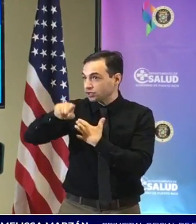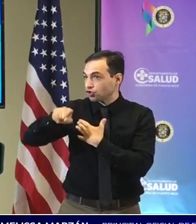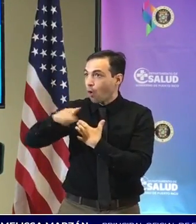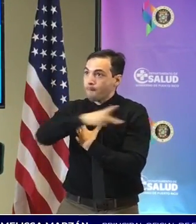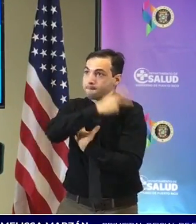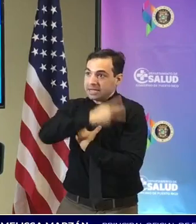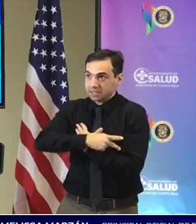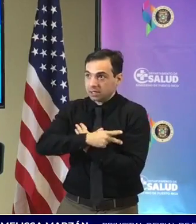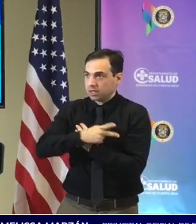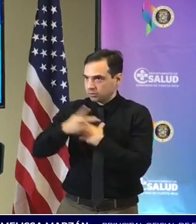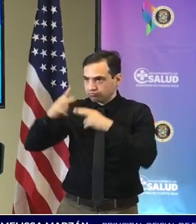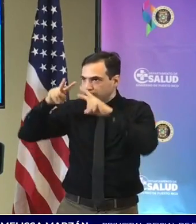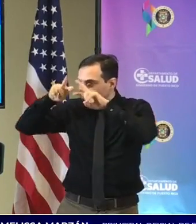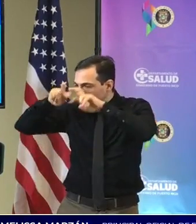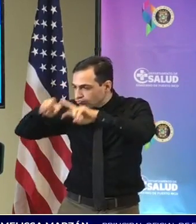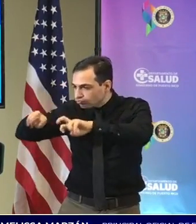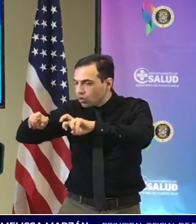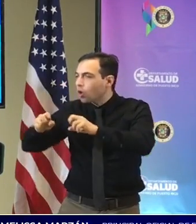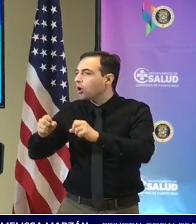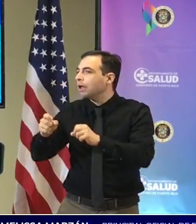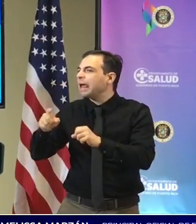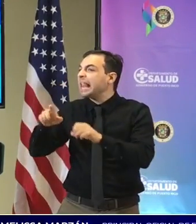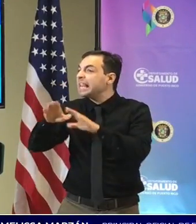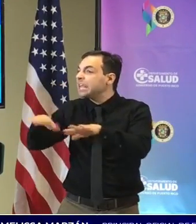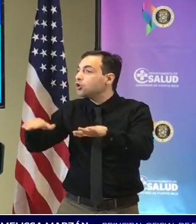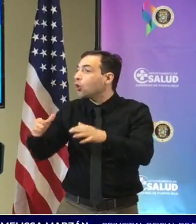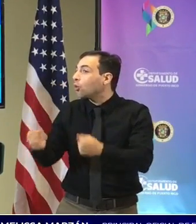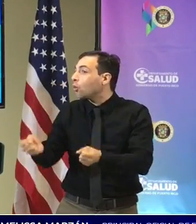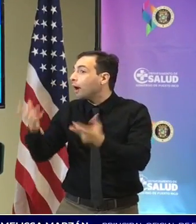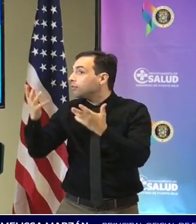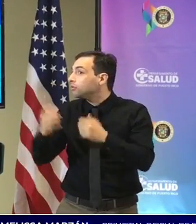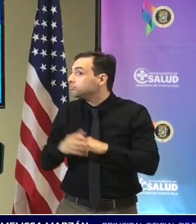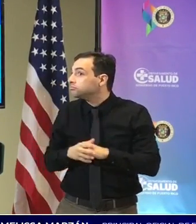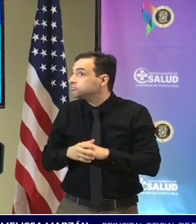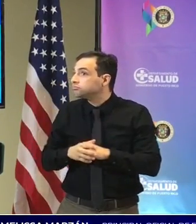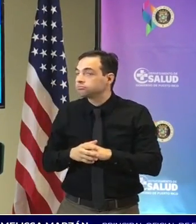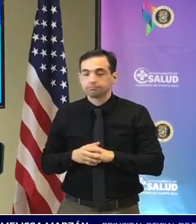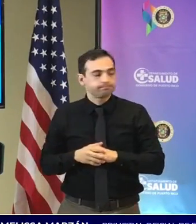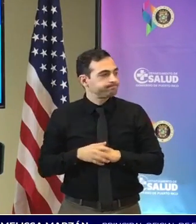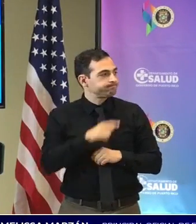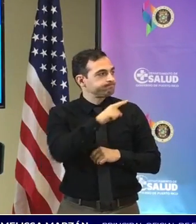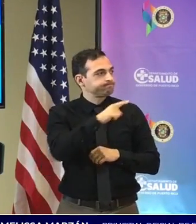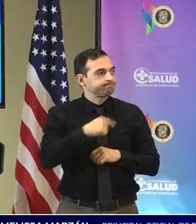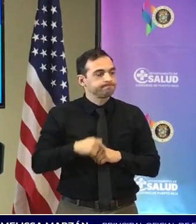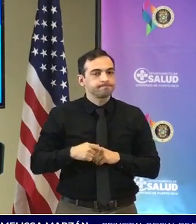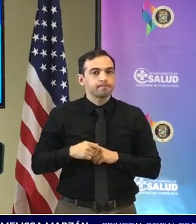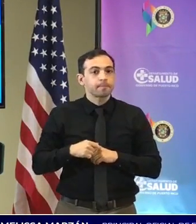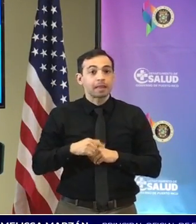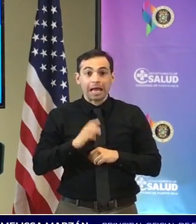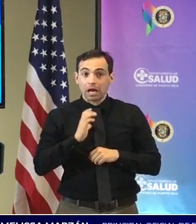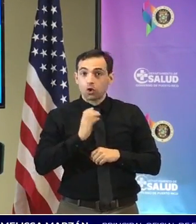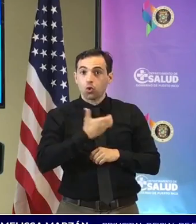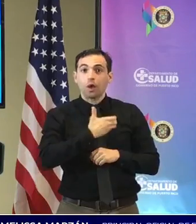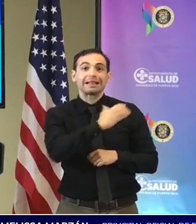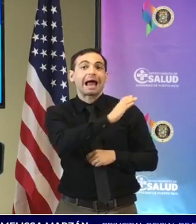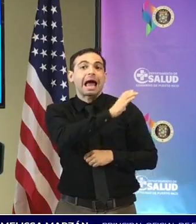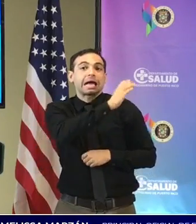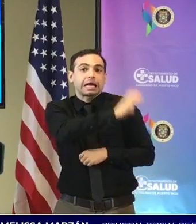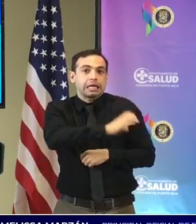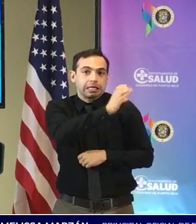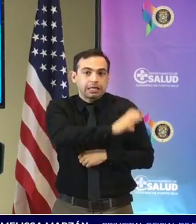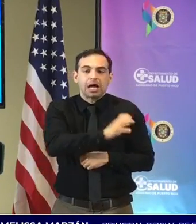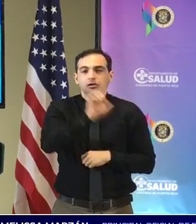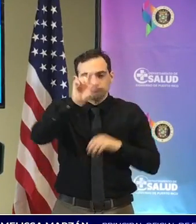están bajo investigación ¿cuántos son niños? ¿o menores? para que la gente sanción la clínica va a dirigir los